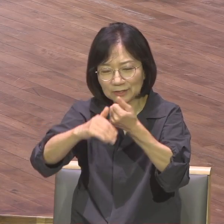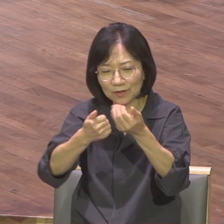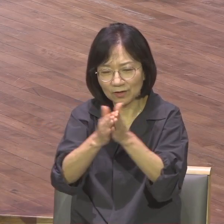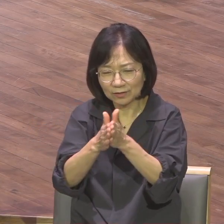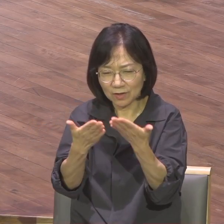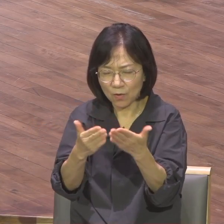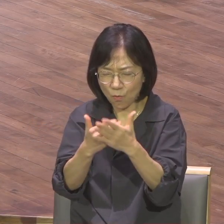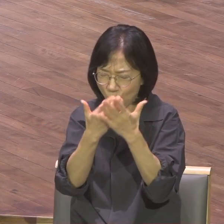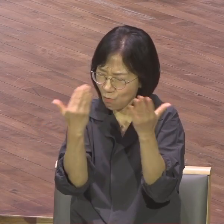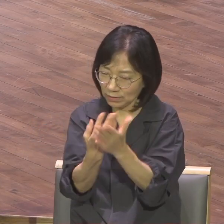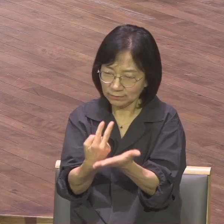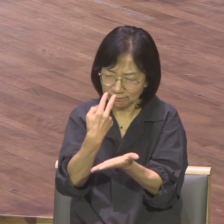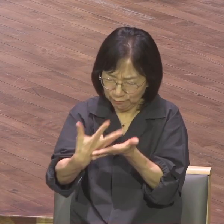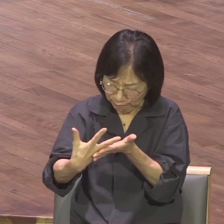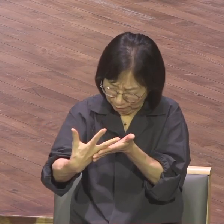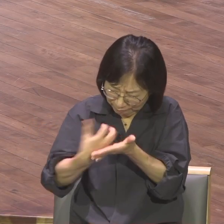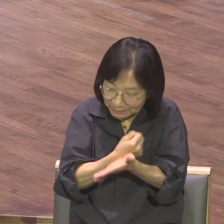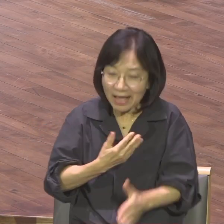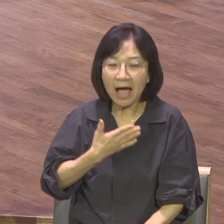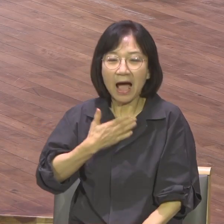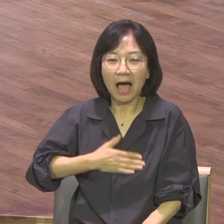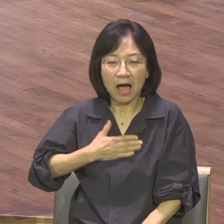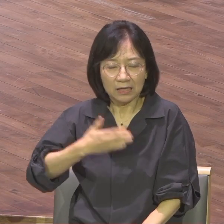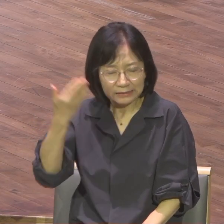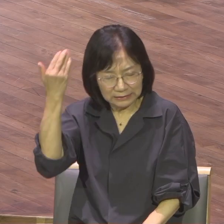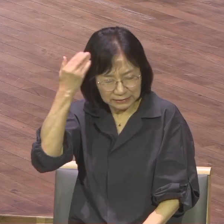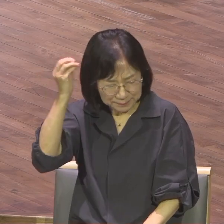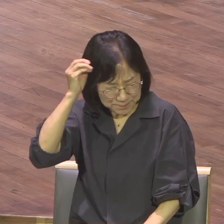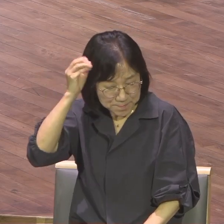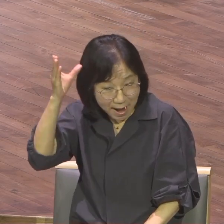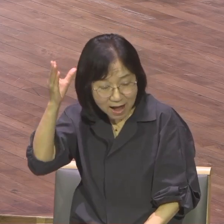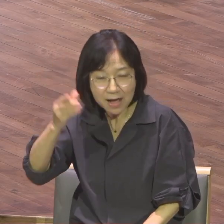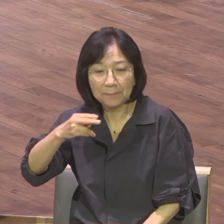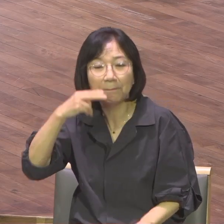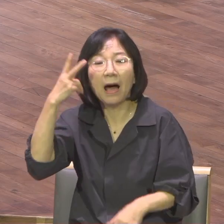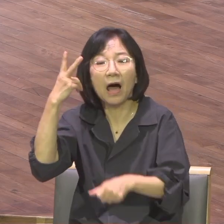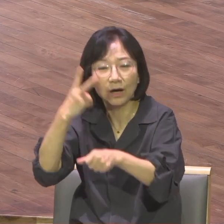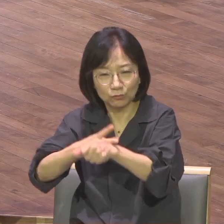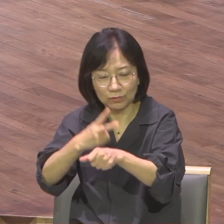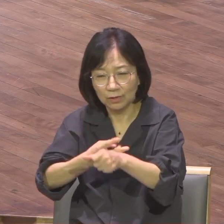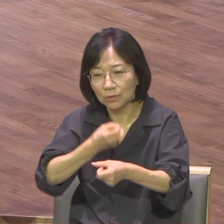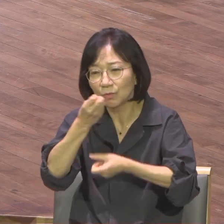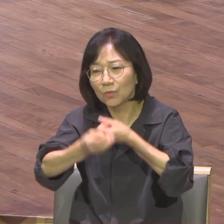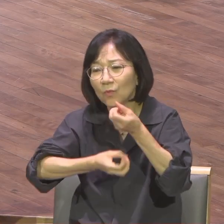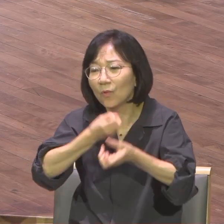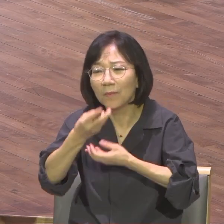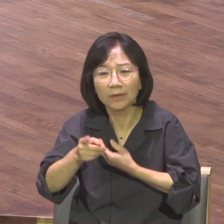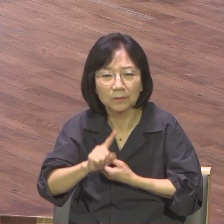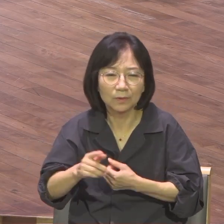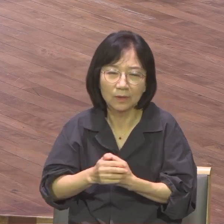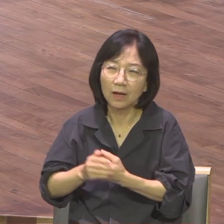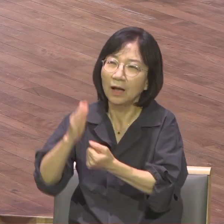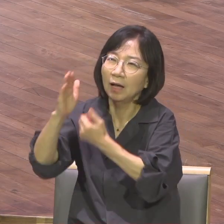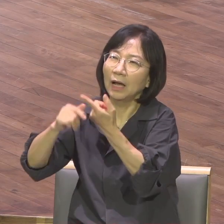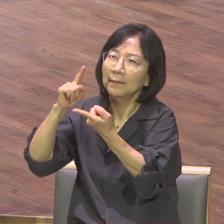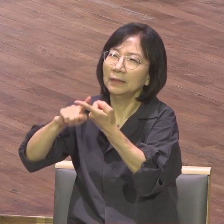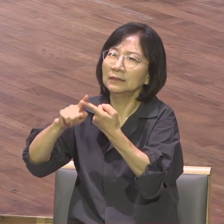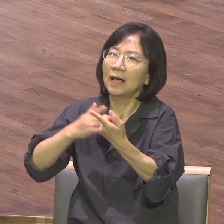율법 경전 모든 학문을 다 알고 있는 사람이 그것도 모자라서 아라비아 관계에서